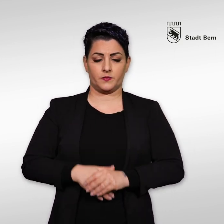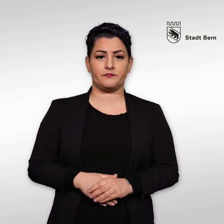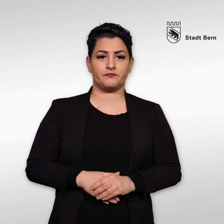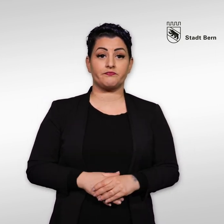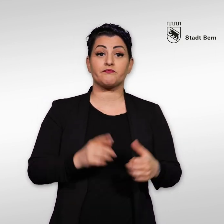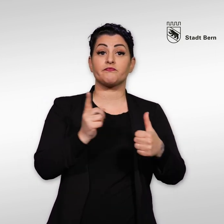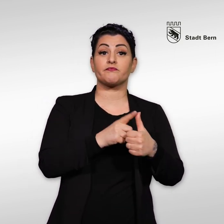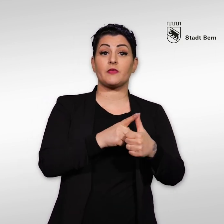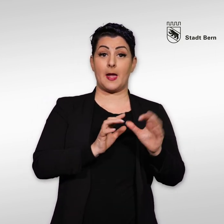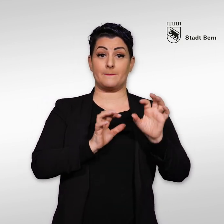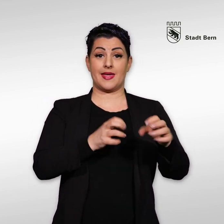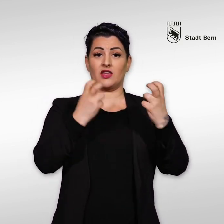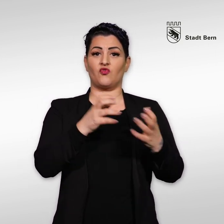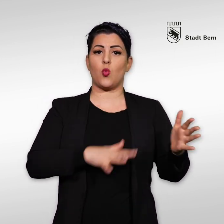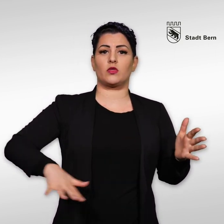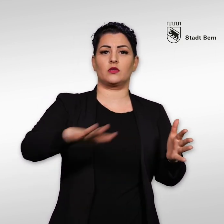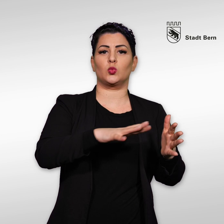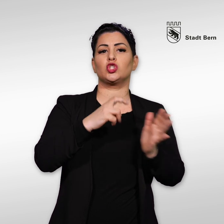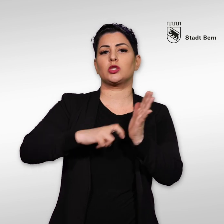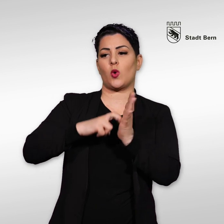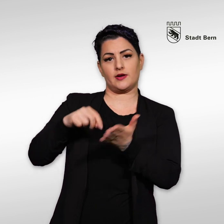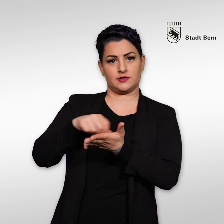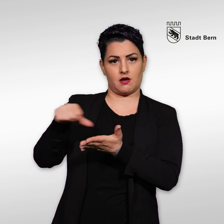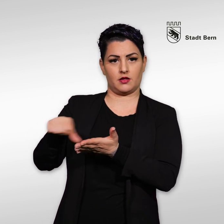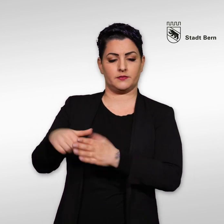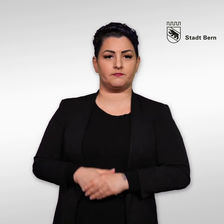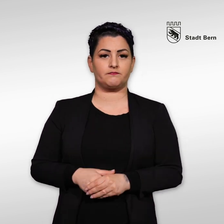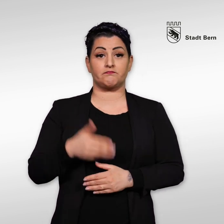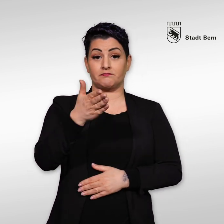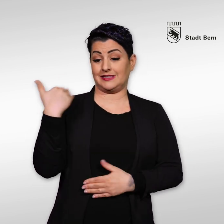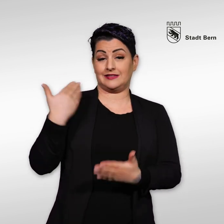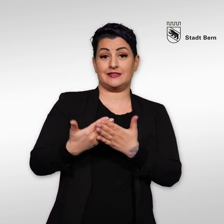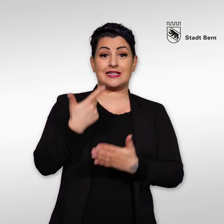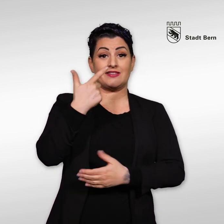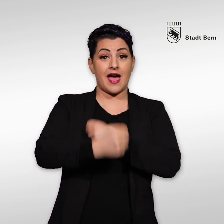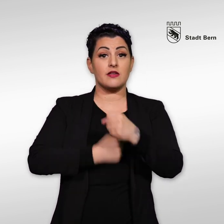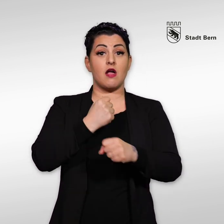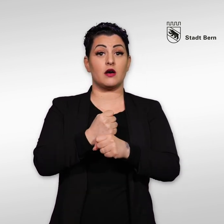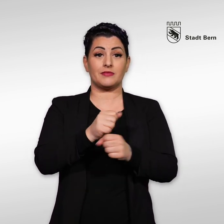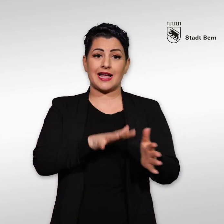In Bern wohnen und Steuern zahlen? Sie wohnen seit zwei Jahren in der Gemeinde Bern.